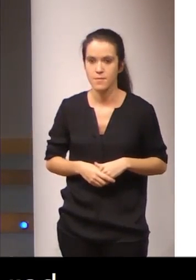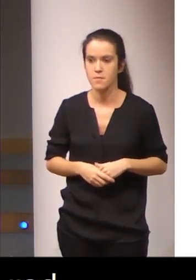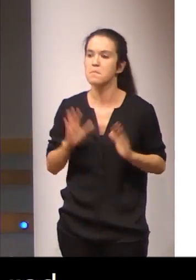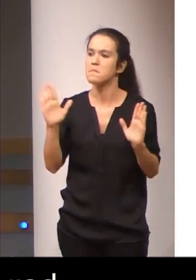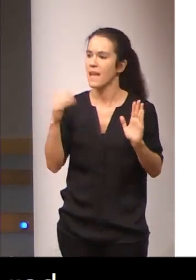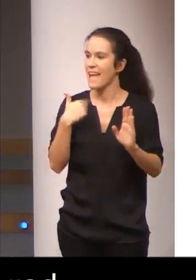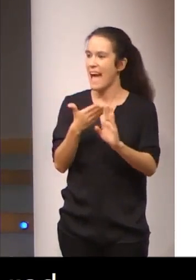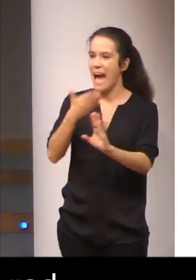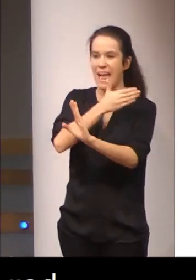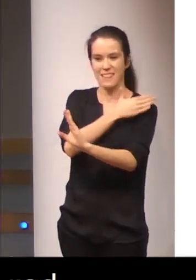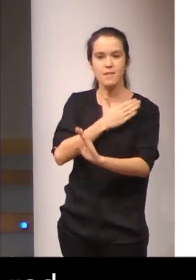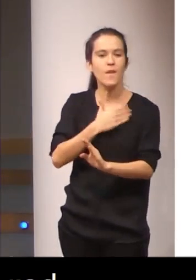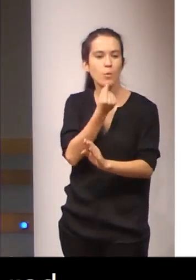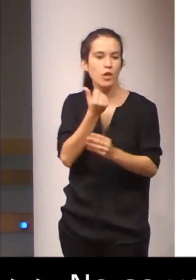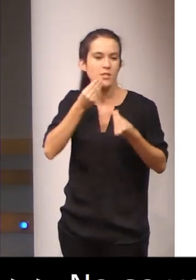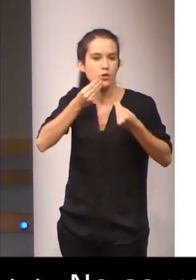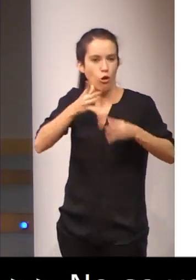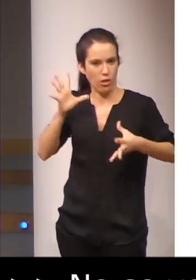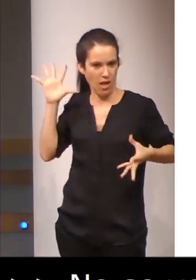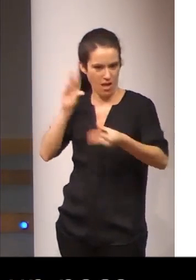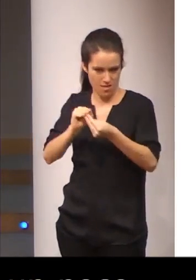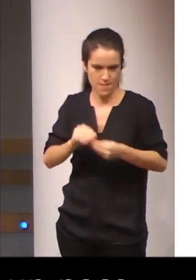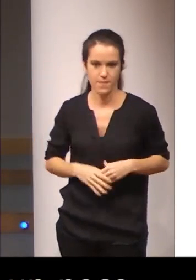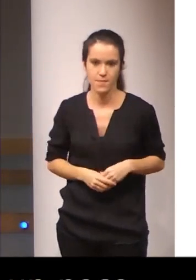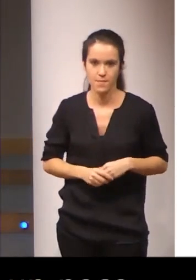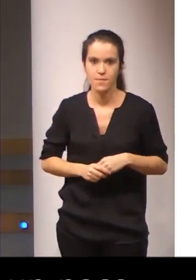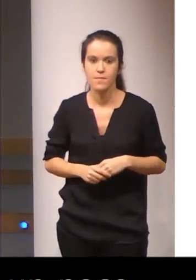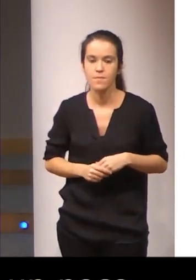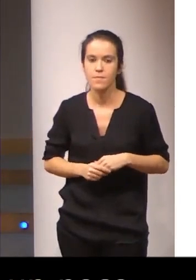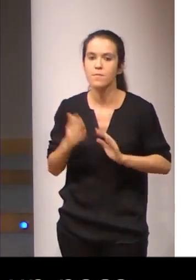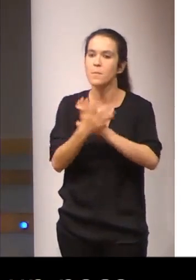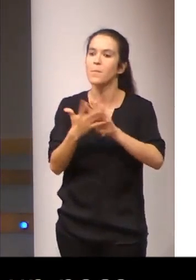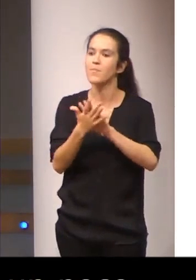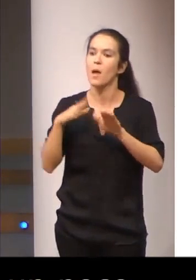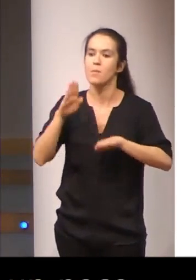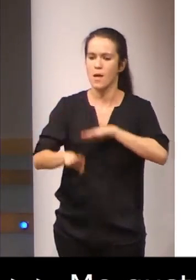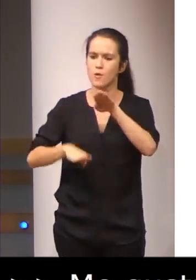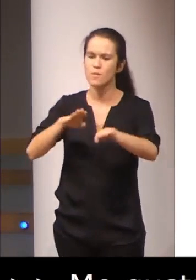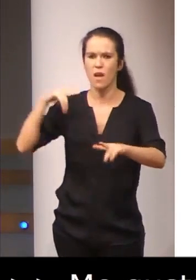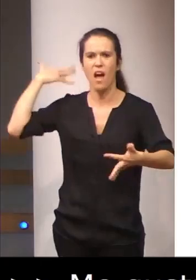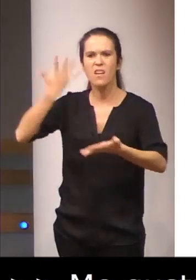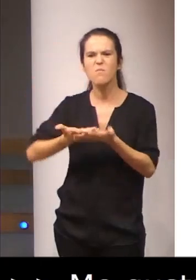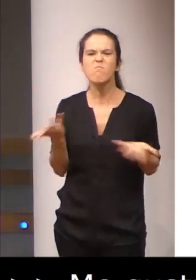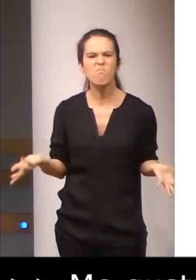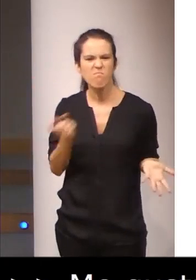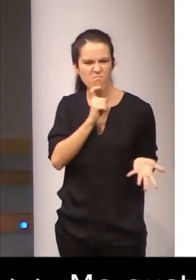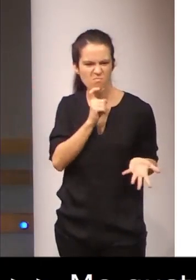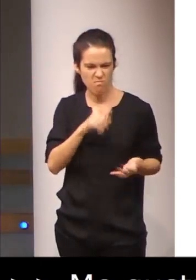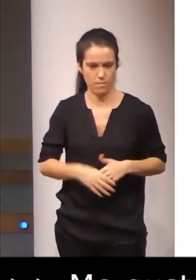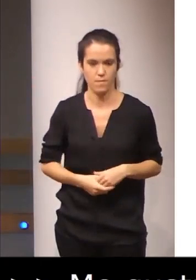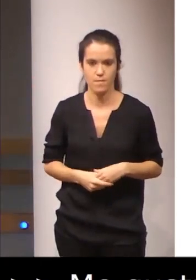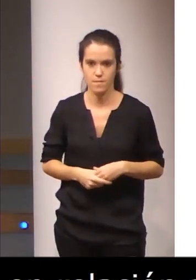hacer un poco de historia en relación a cuáles son los pasos que se han llevado hasta